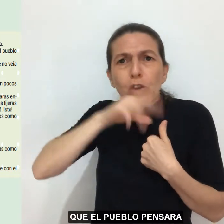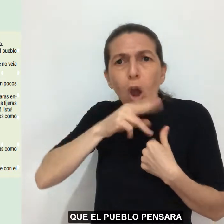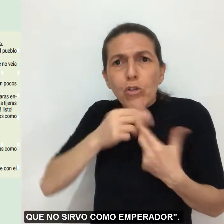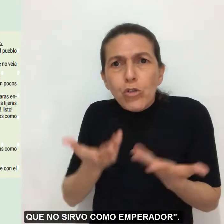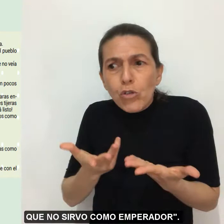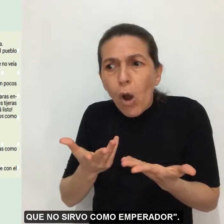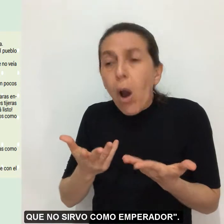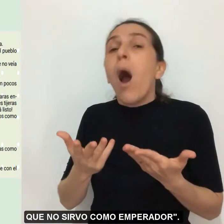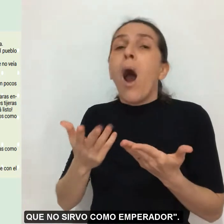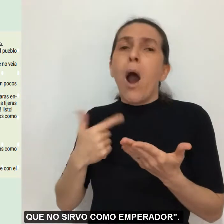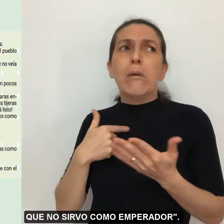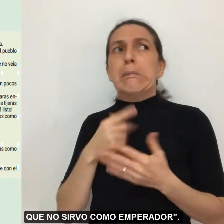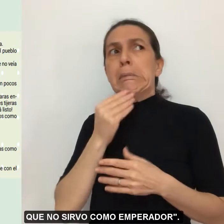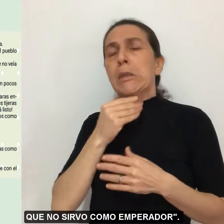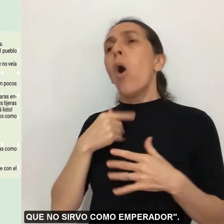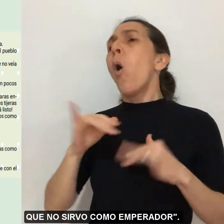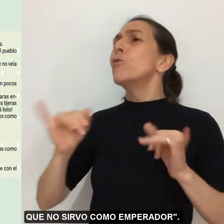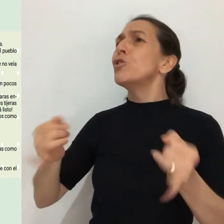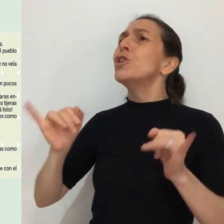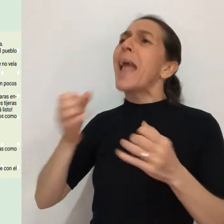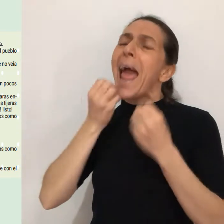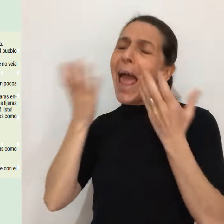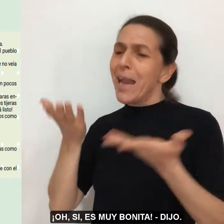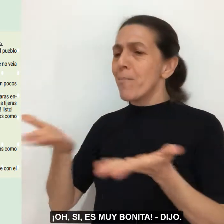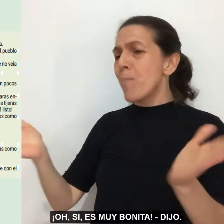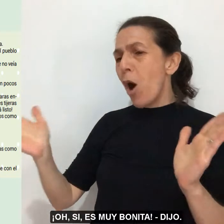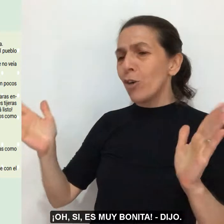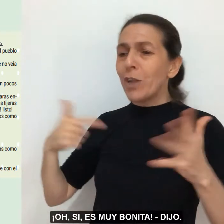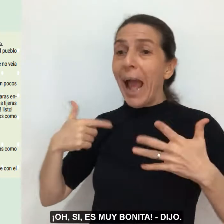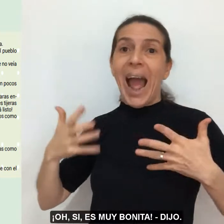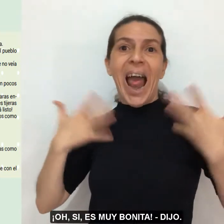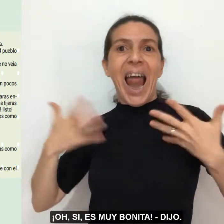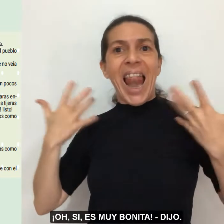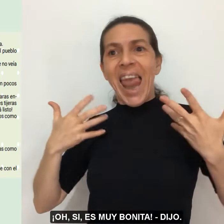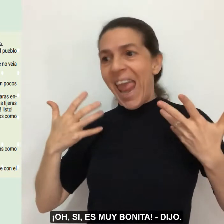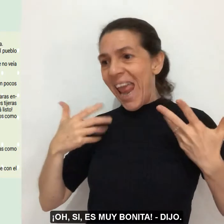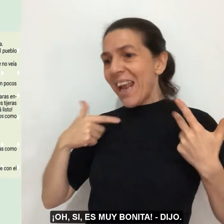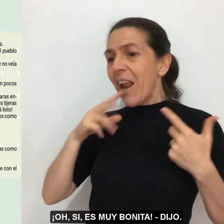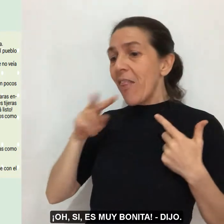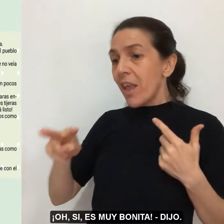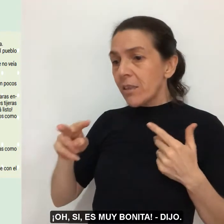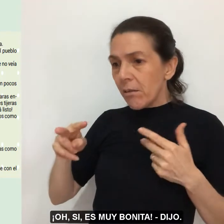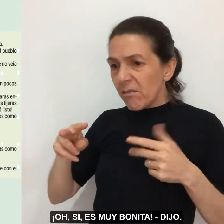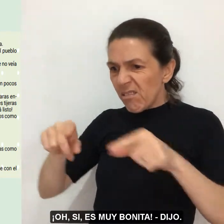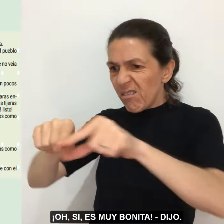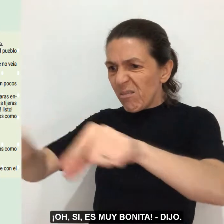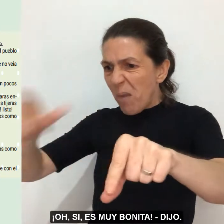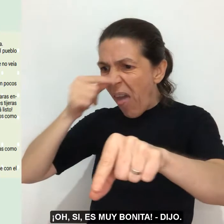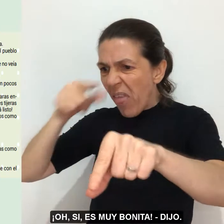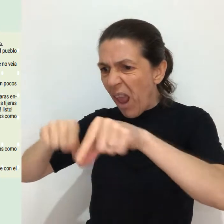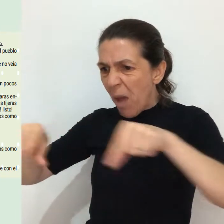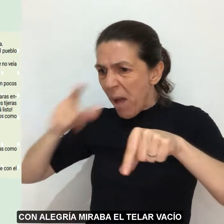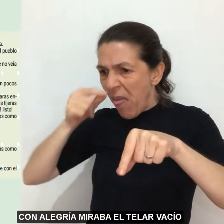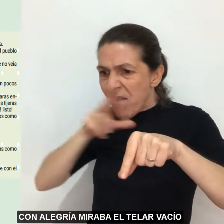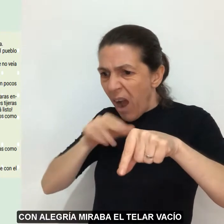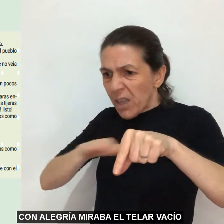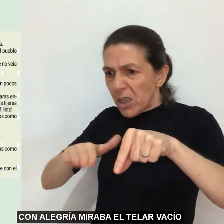que no sirvo como emperador. —¡Oh, sí, es muy bonita! —dijo. Con alegría